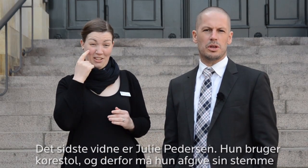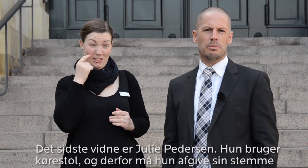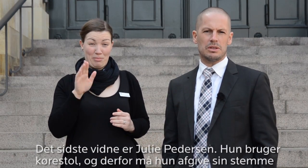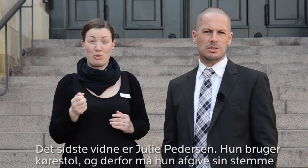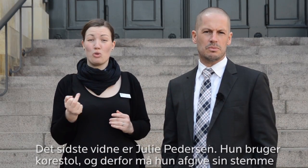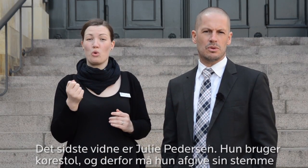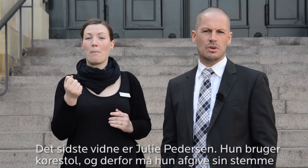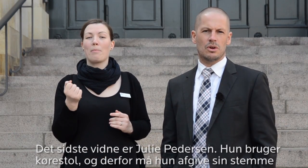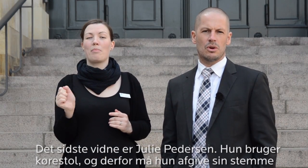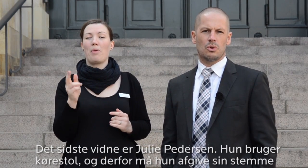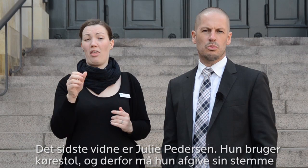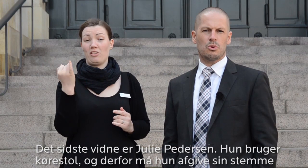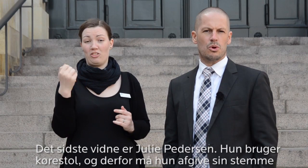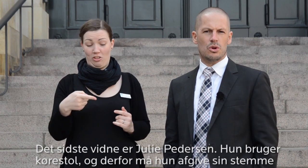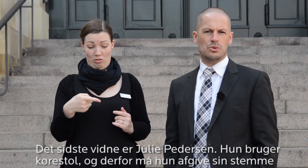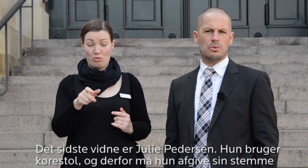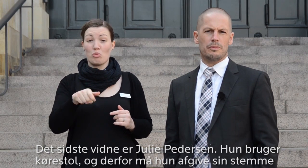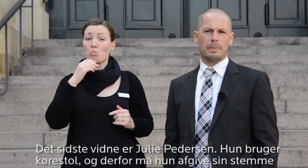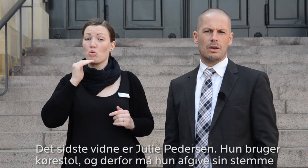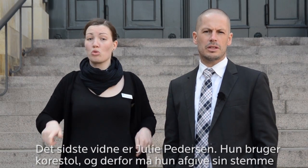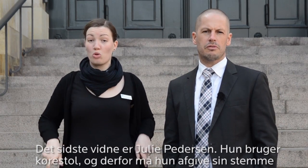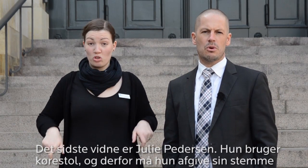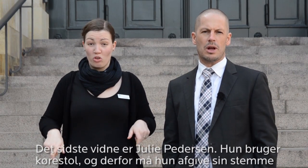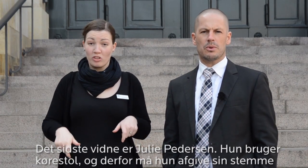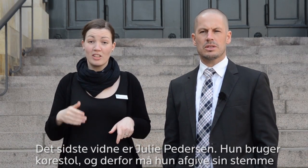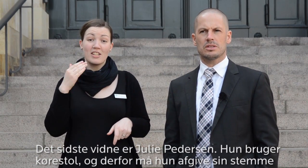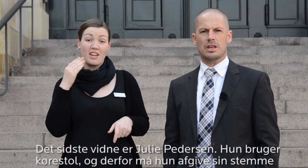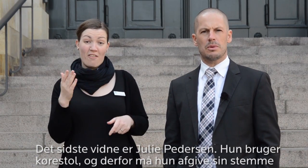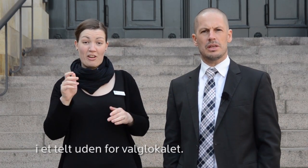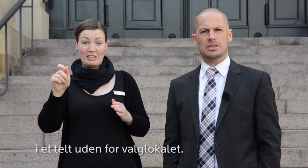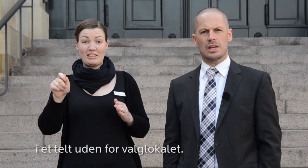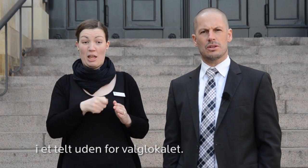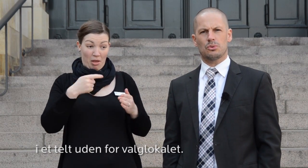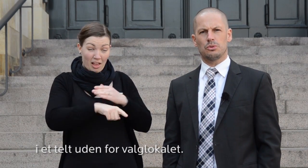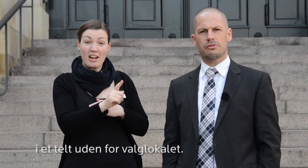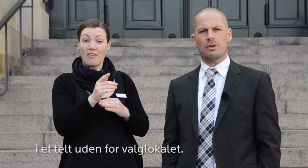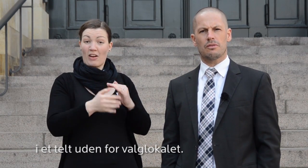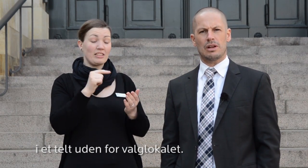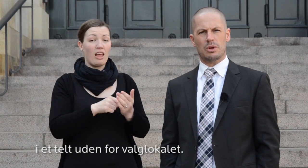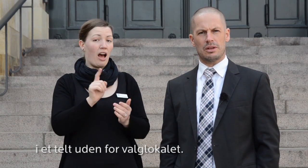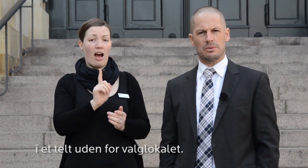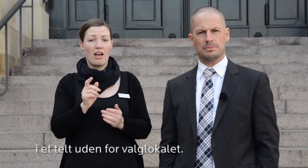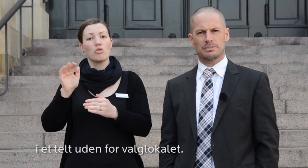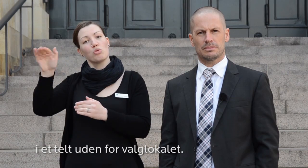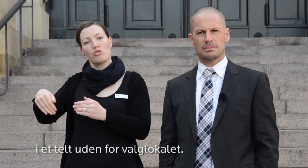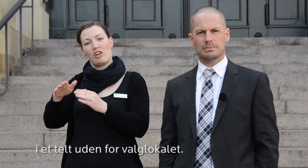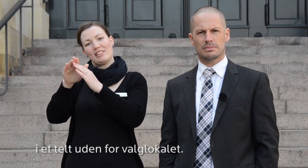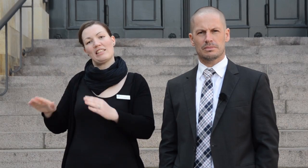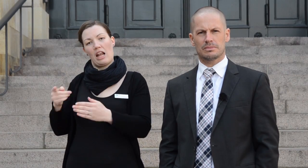Julie Pedersen. Hun bruger kørestol, og derfor må hun afgive sin stemme i et telt uden for valglokalet.